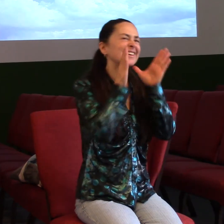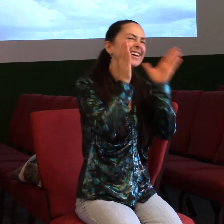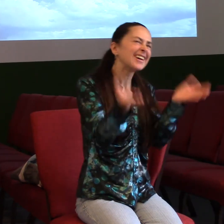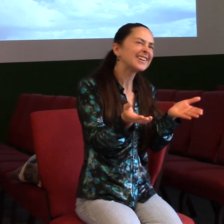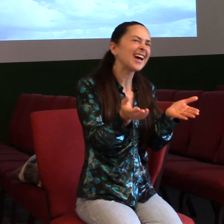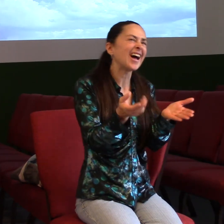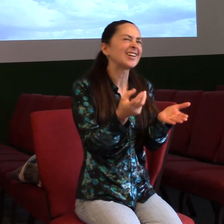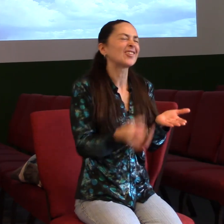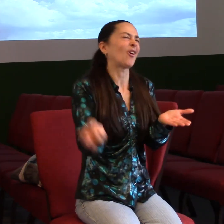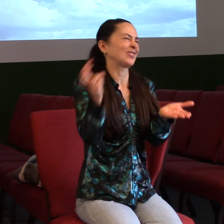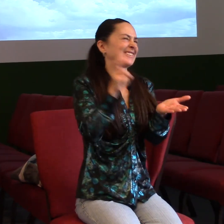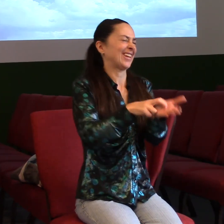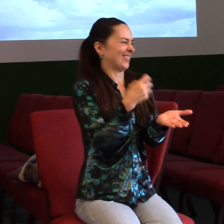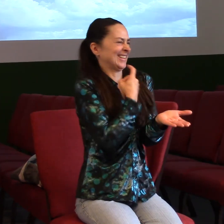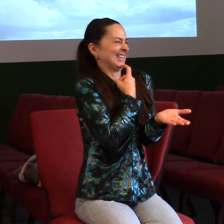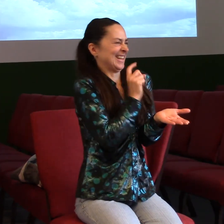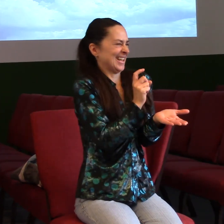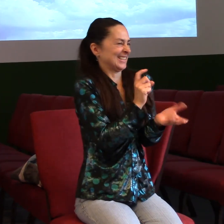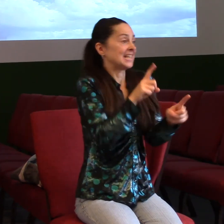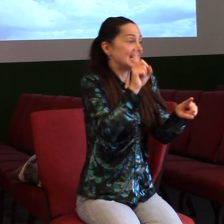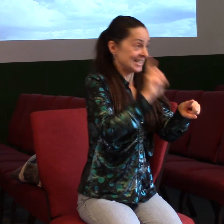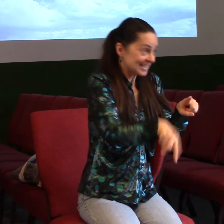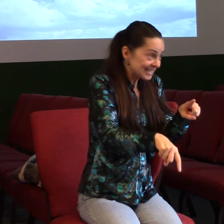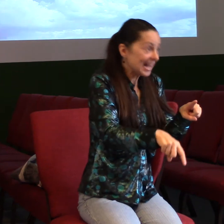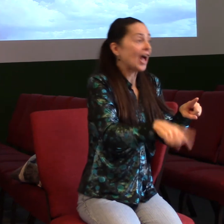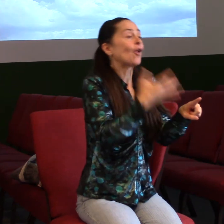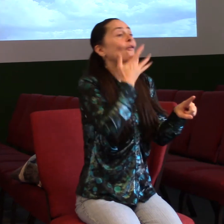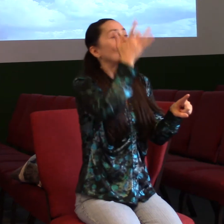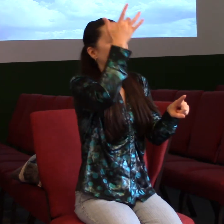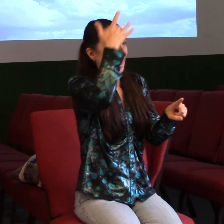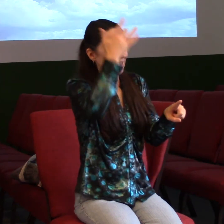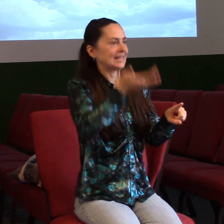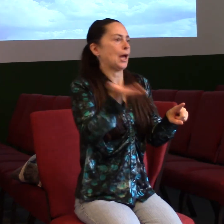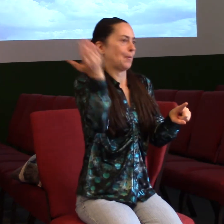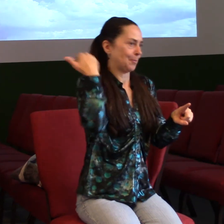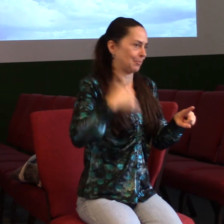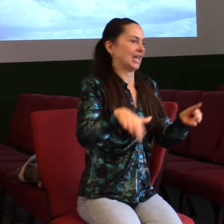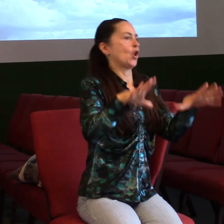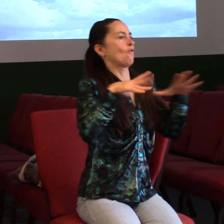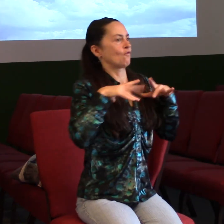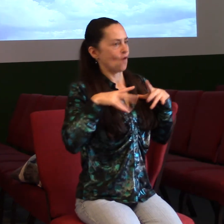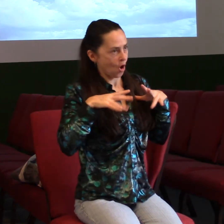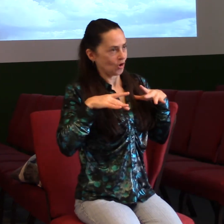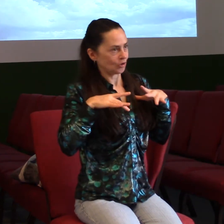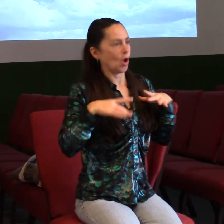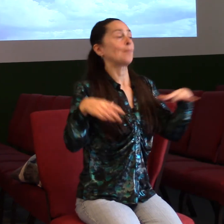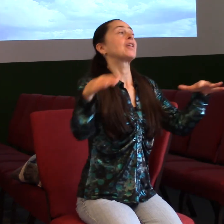Teď se mi to stalo v létě, když jsme měli pár dní volna. Já jsem byl slavněný kdovec, rodinu jsem odeslal za